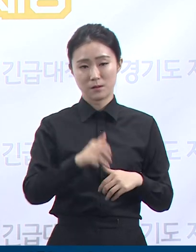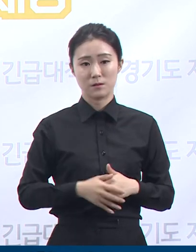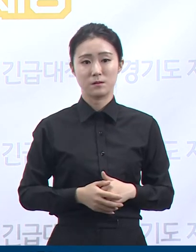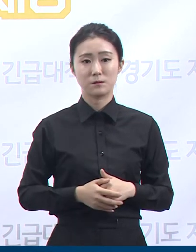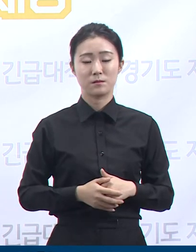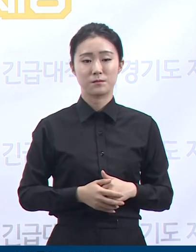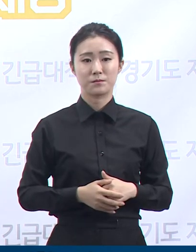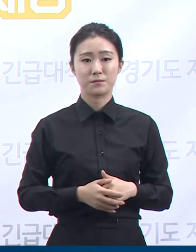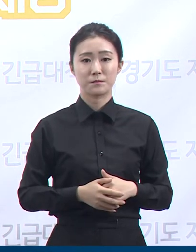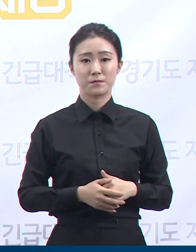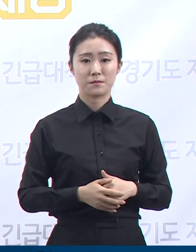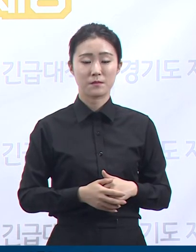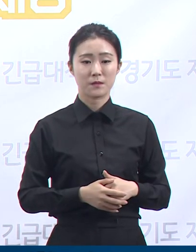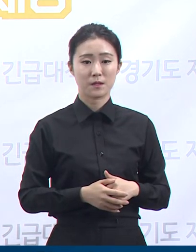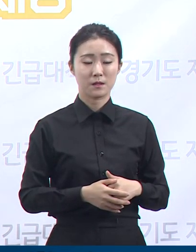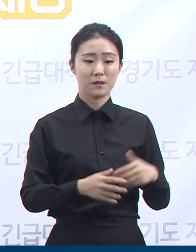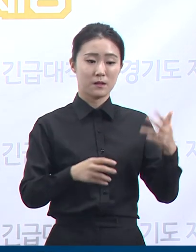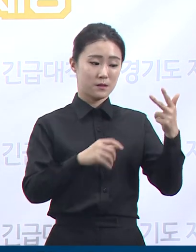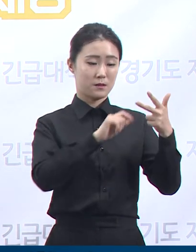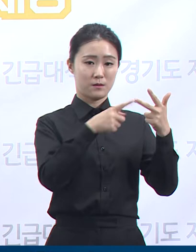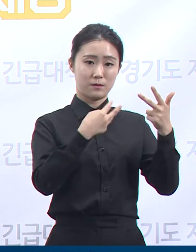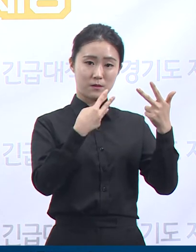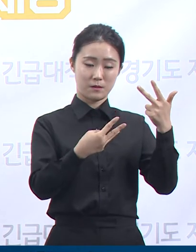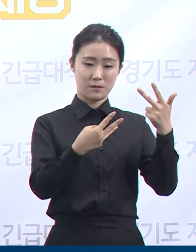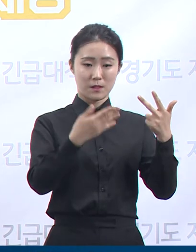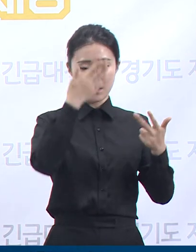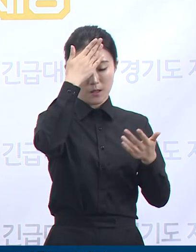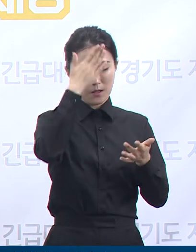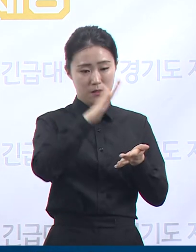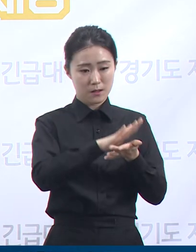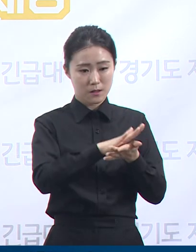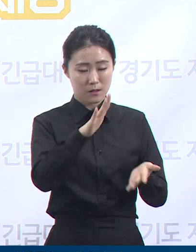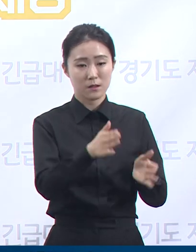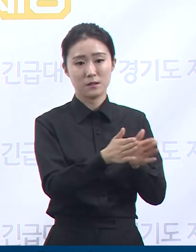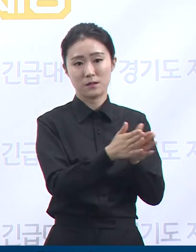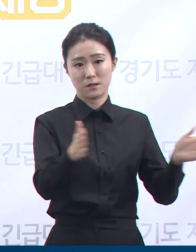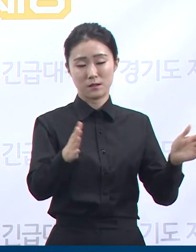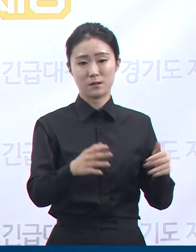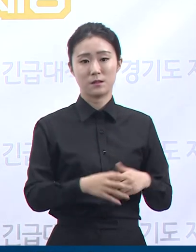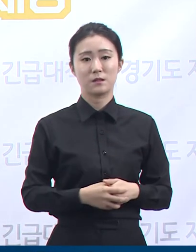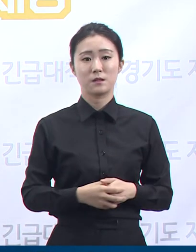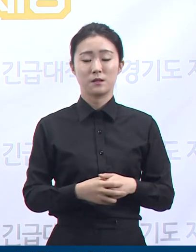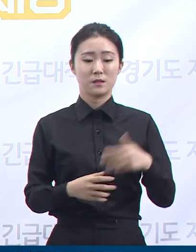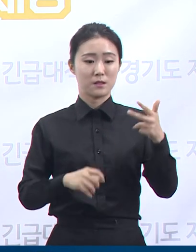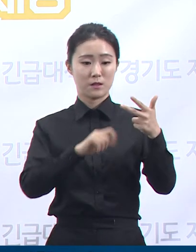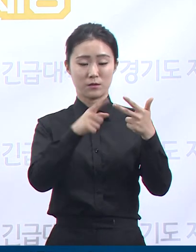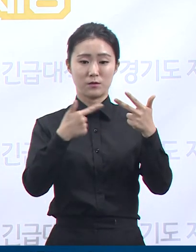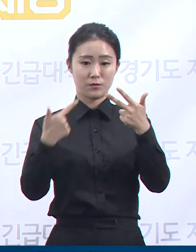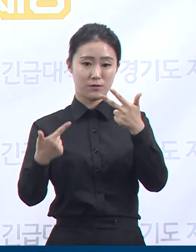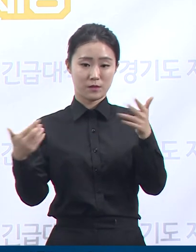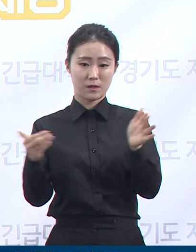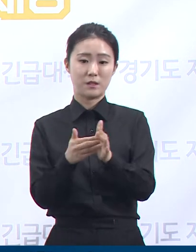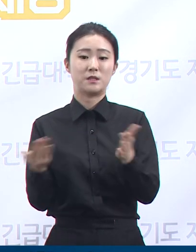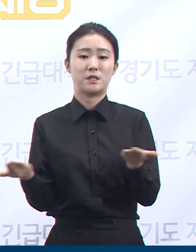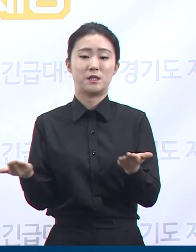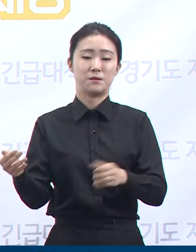미열 등 증상 발현은 확진되었으며 두산건설 현장에 7월 6일까지 출근한 것으로 확인됩니다.